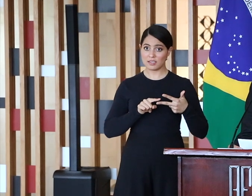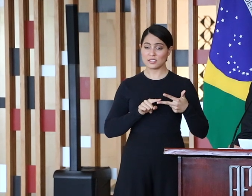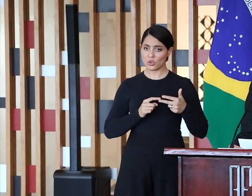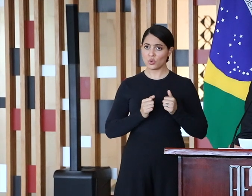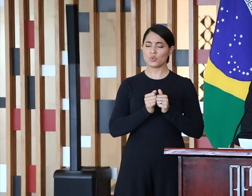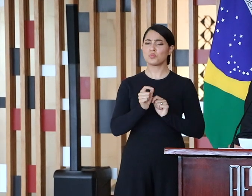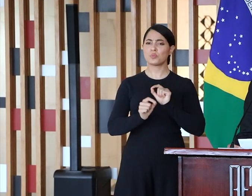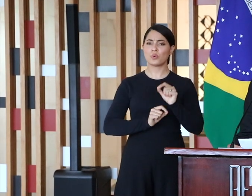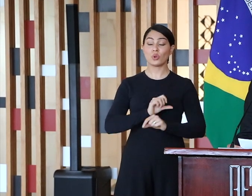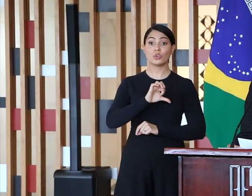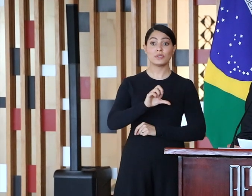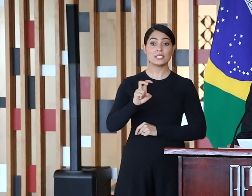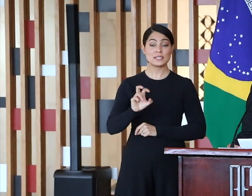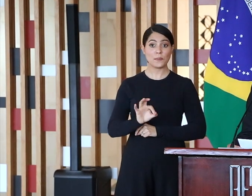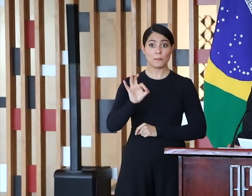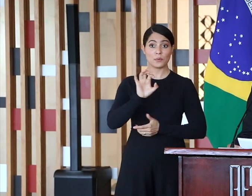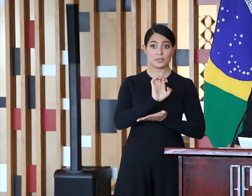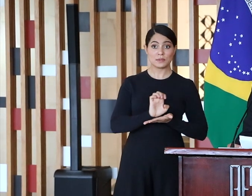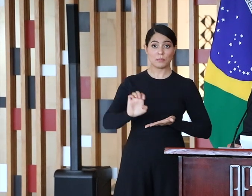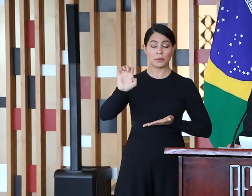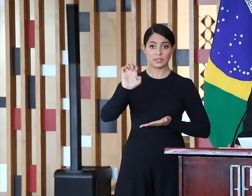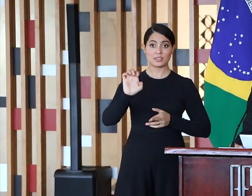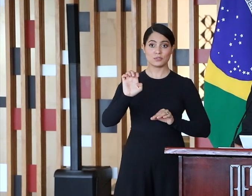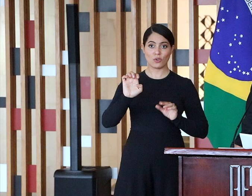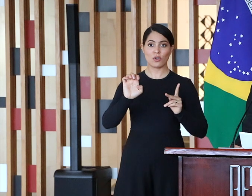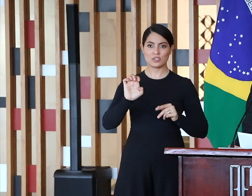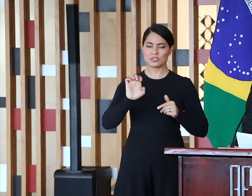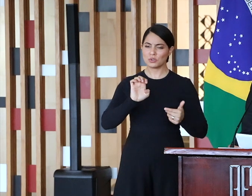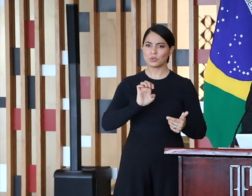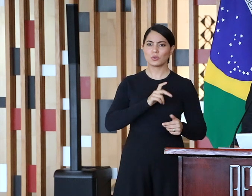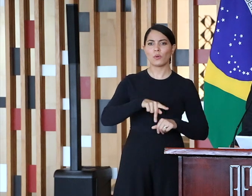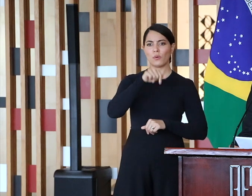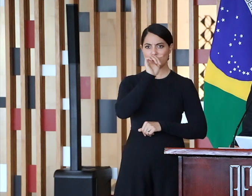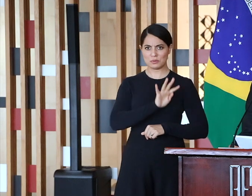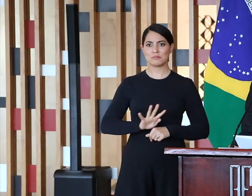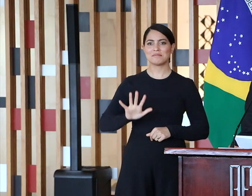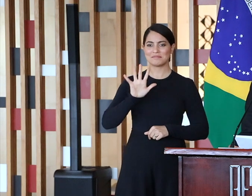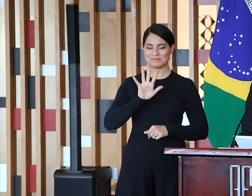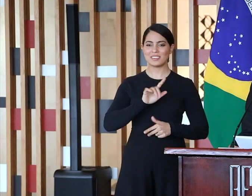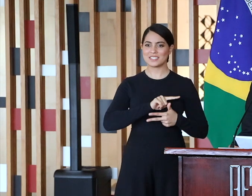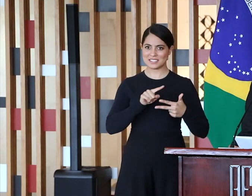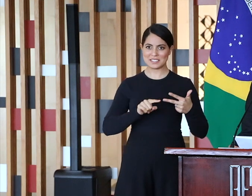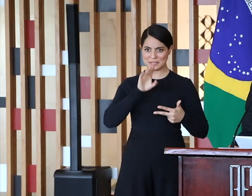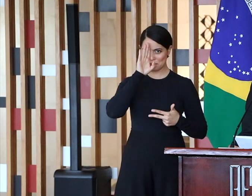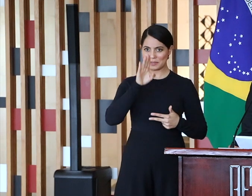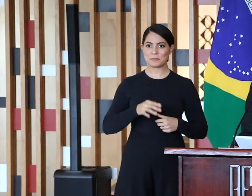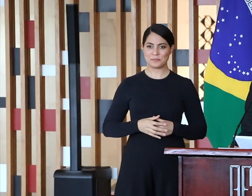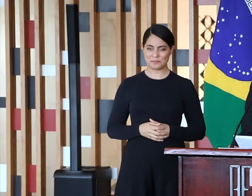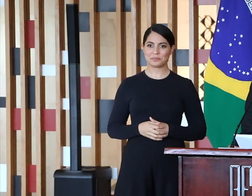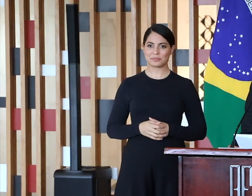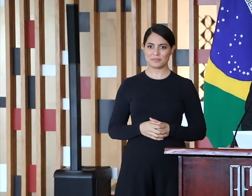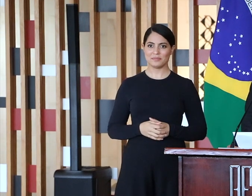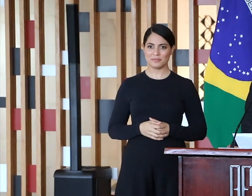de 95% de todas as exportações de rochas ornamentais do país. Agradeço ainda ao apoio